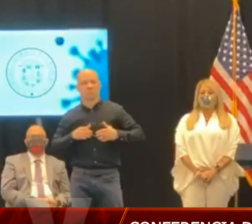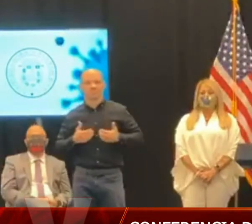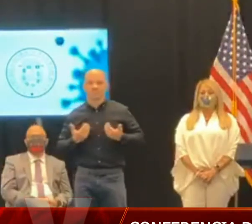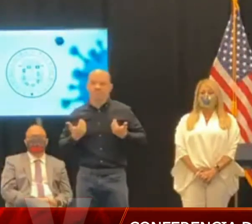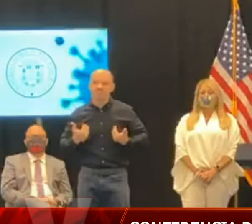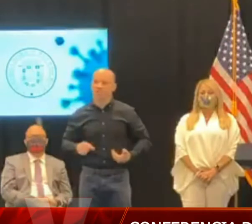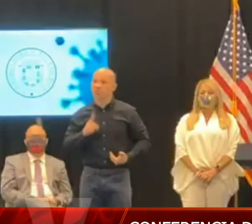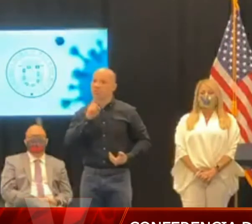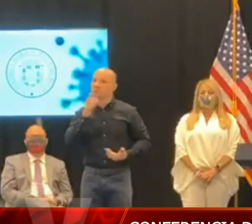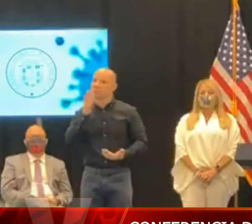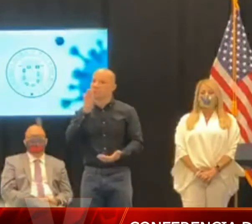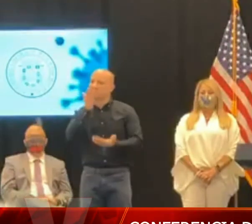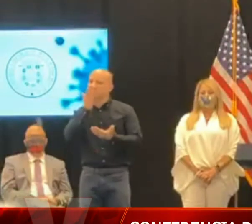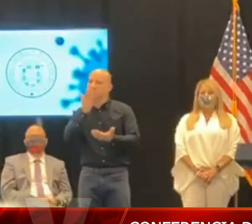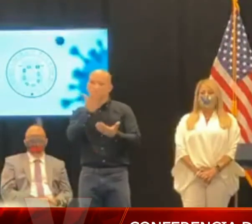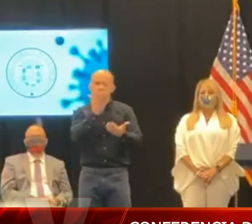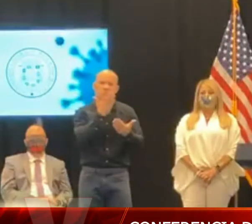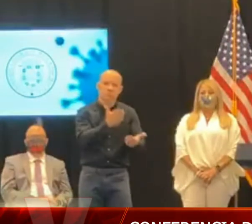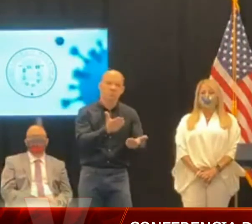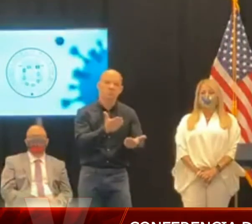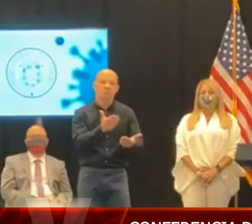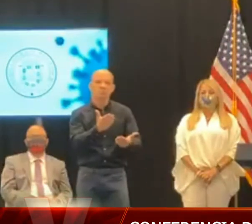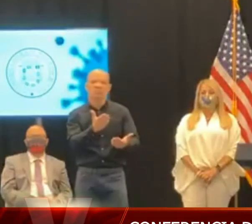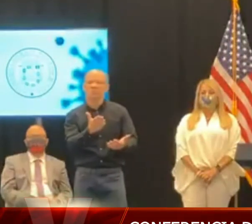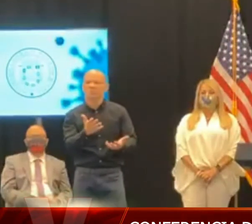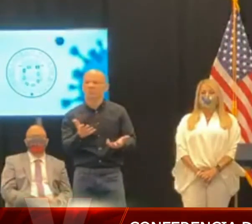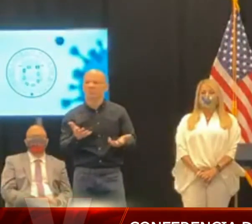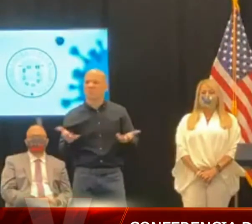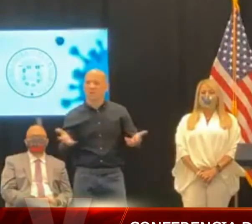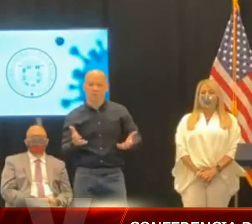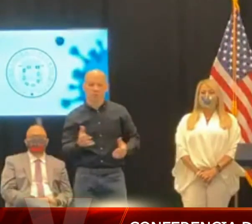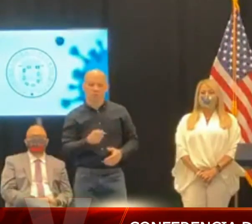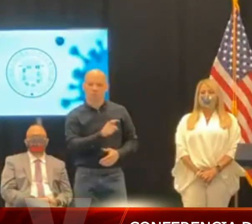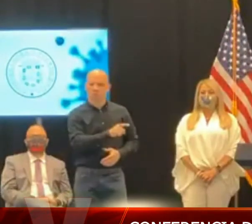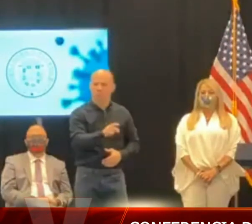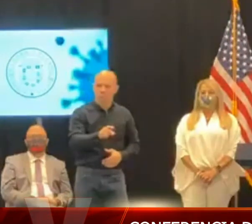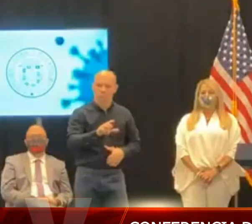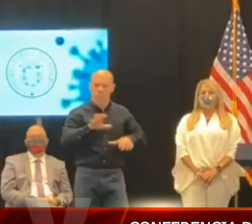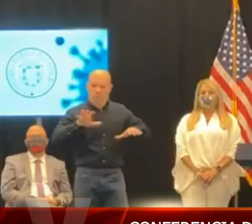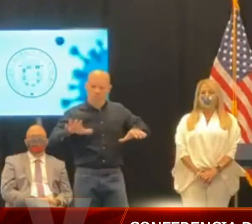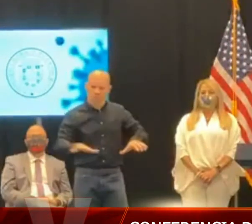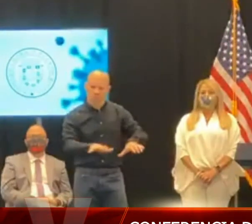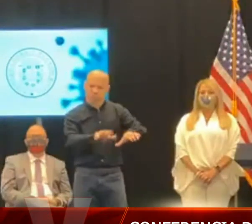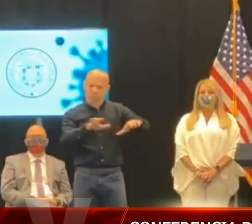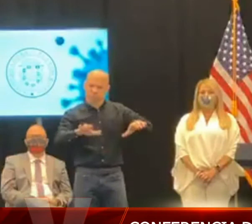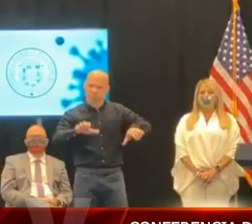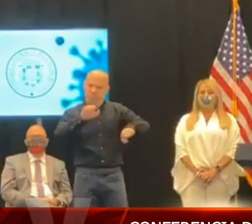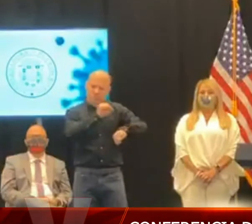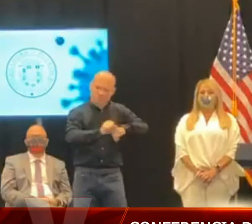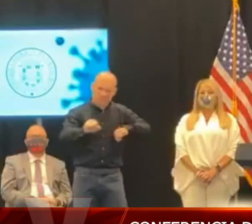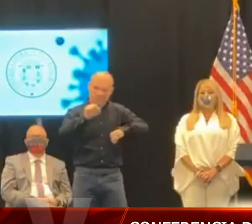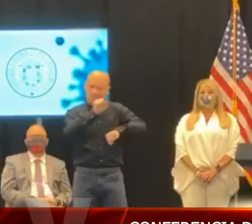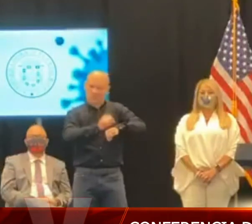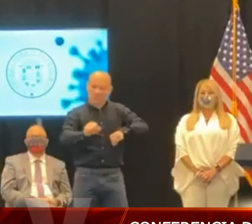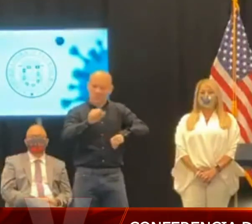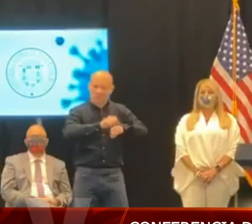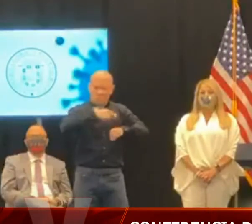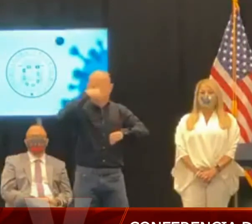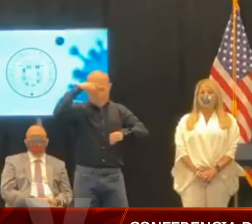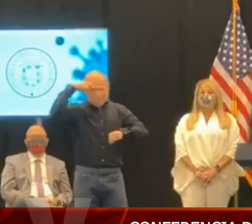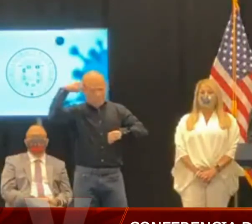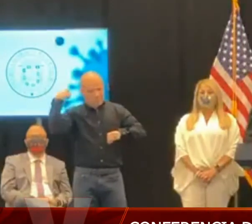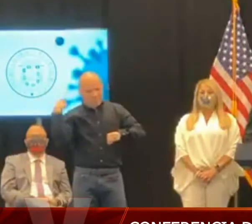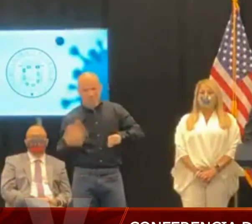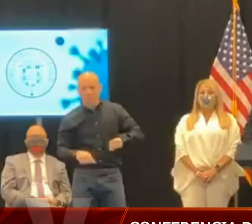agradecido por el trabajo altamente profesional e incansable de todos los miembros del Task Force Médico y, en especial,